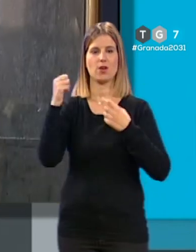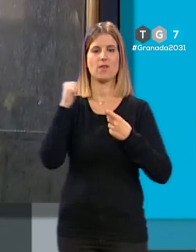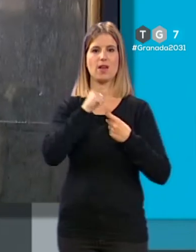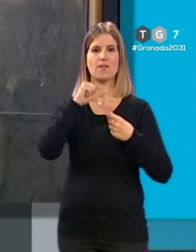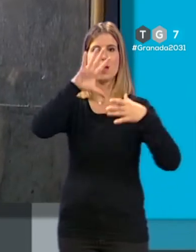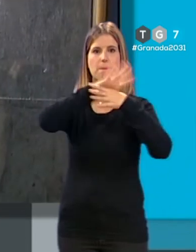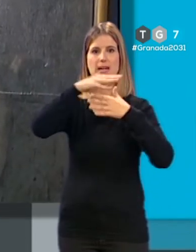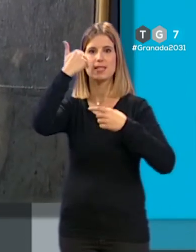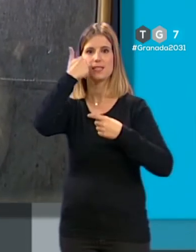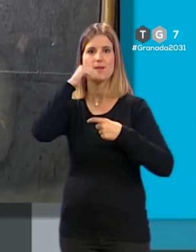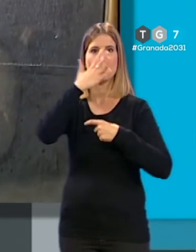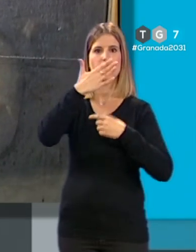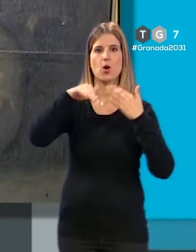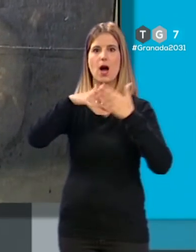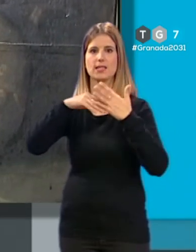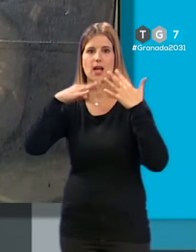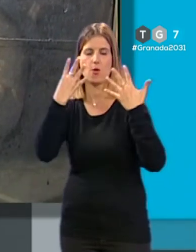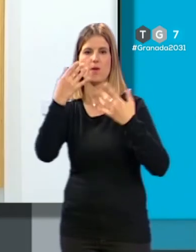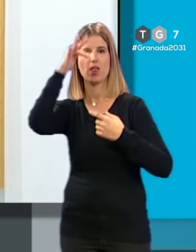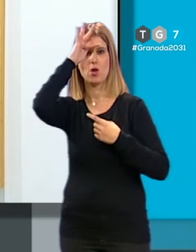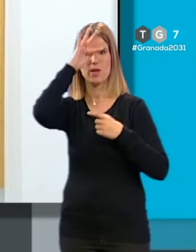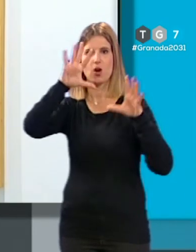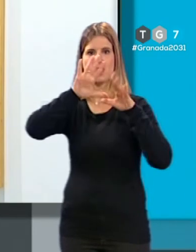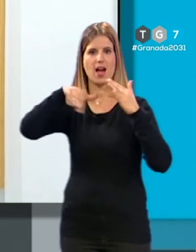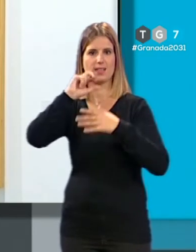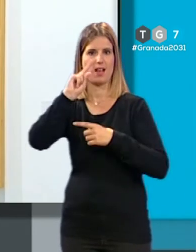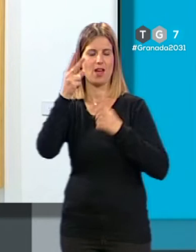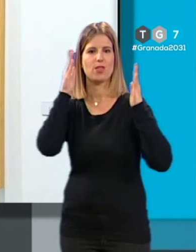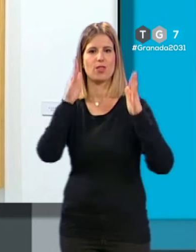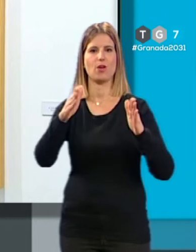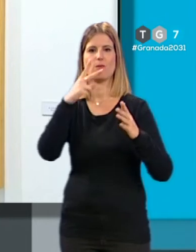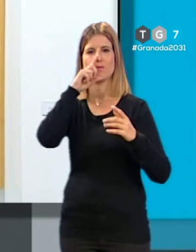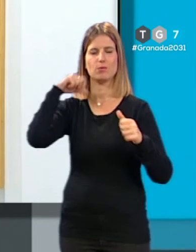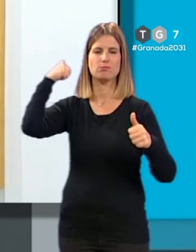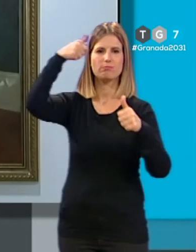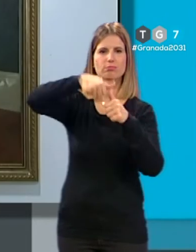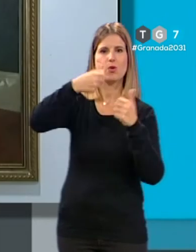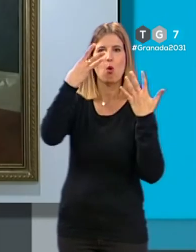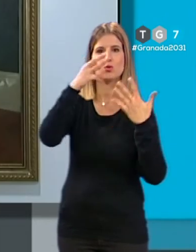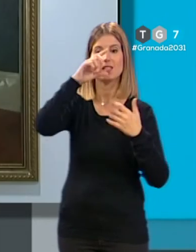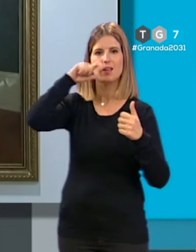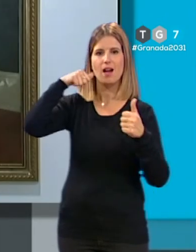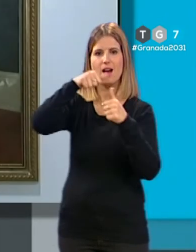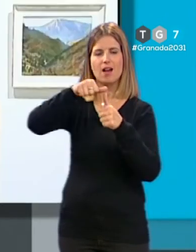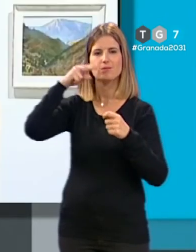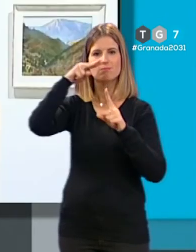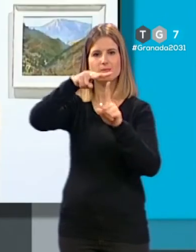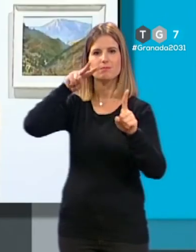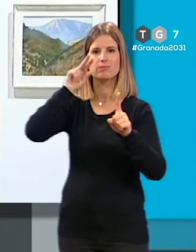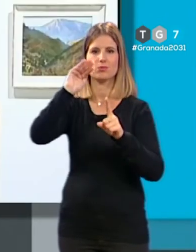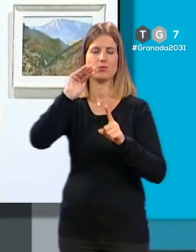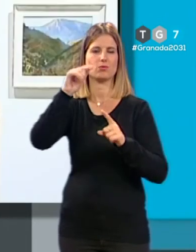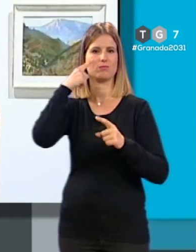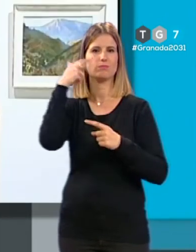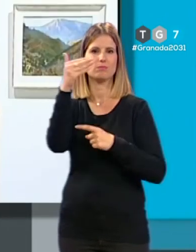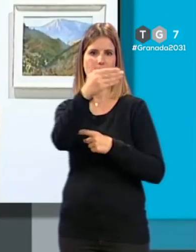sábado en horario de 5 a 9 y los domingos de 10 a 2 un recorrido de 80 años con la mirada puesta en la huella del gran maestro.